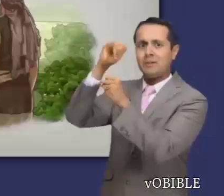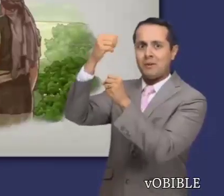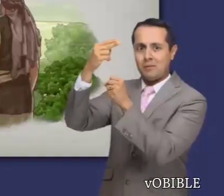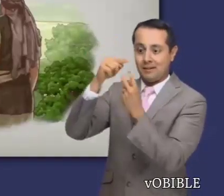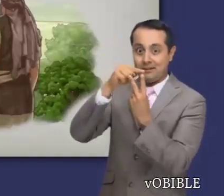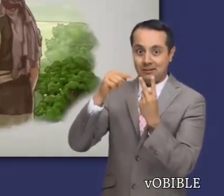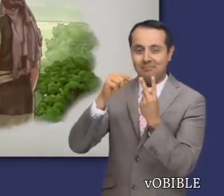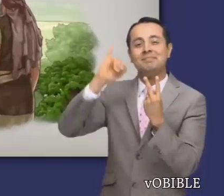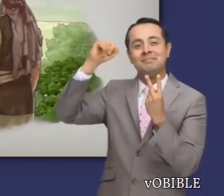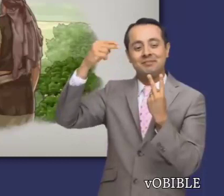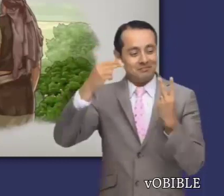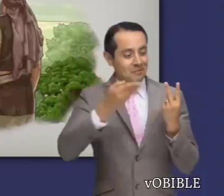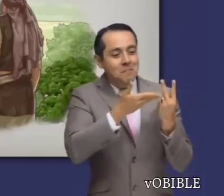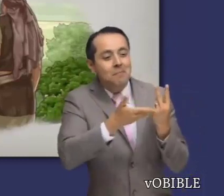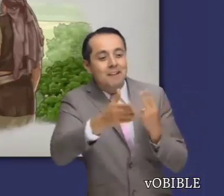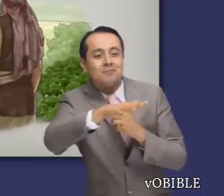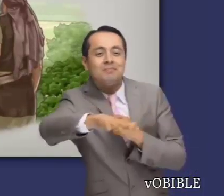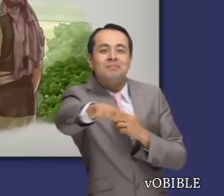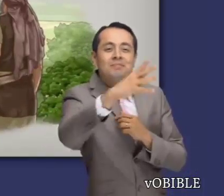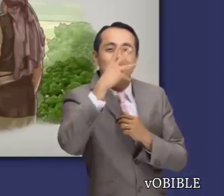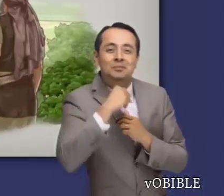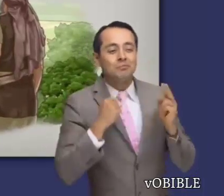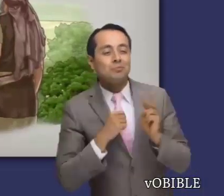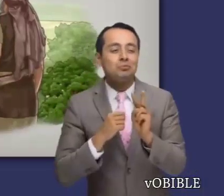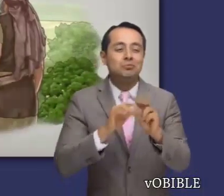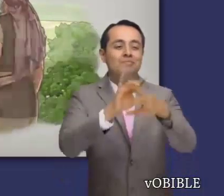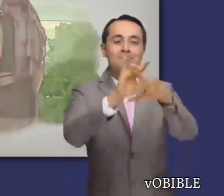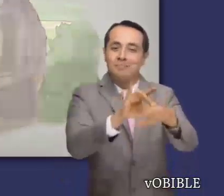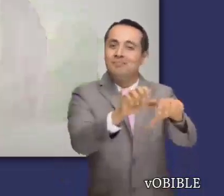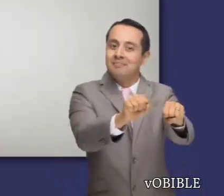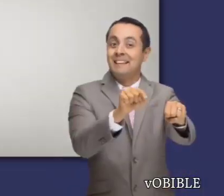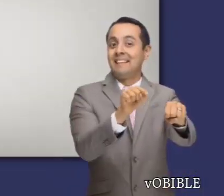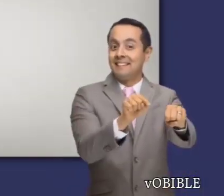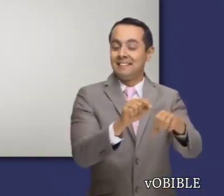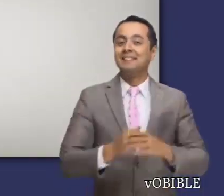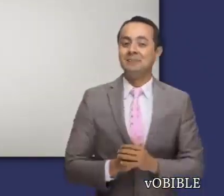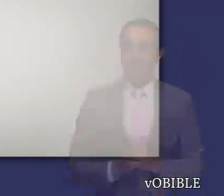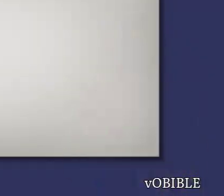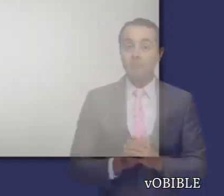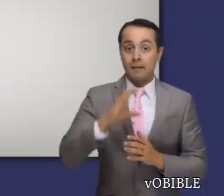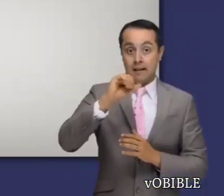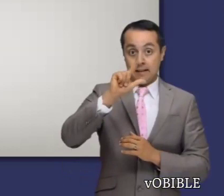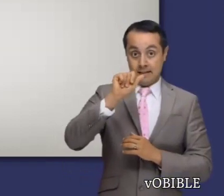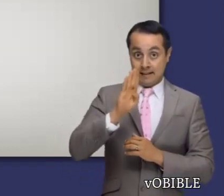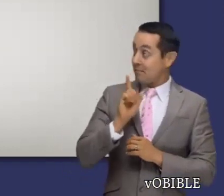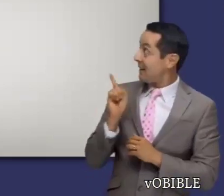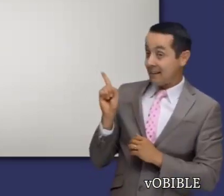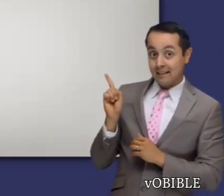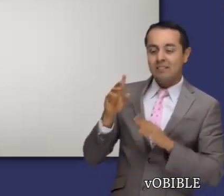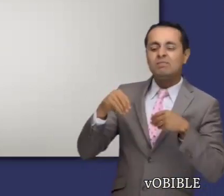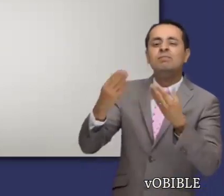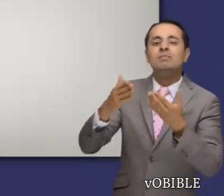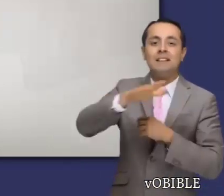únicos que podrían entrar en la tierra prometida. Y así ocurrió. A Caleb le dieron los campos y poblados de